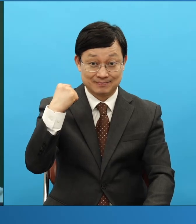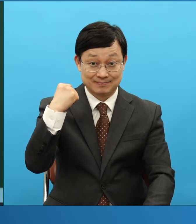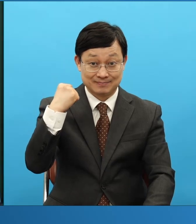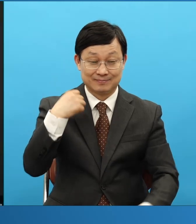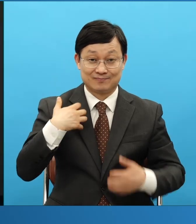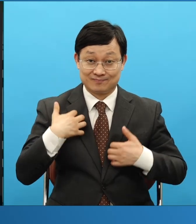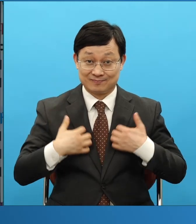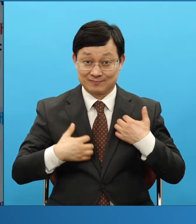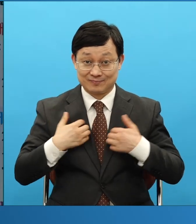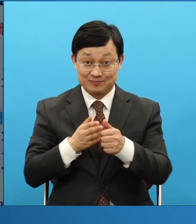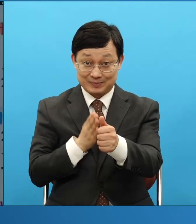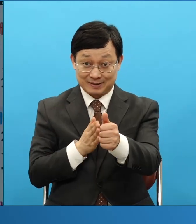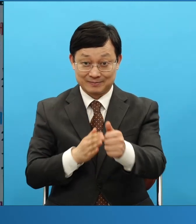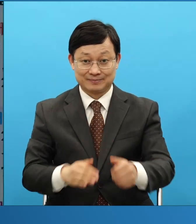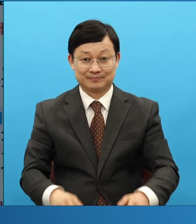약간만 가지면 됩니다